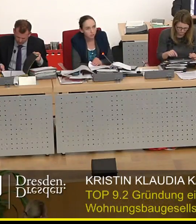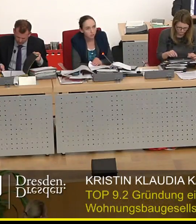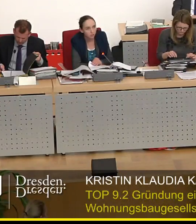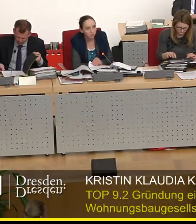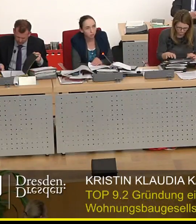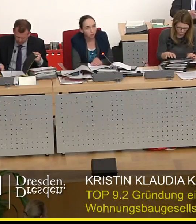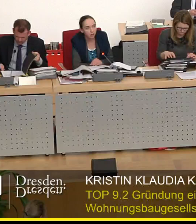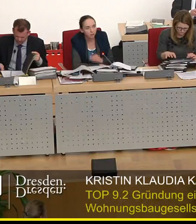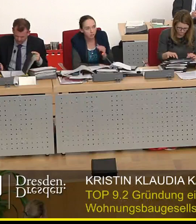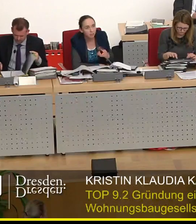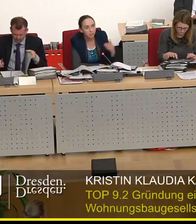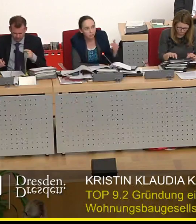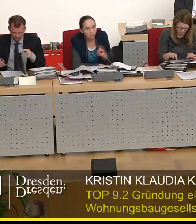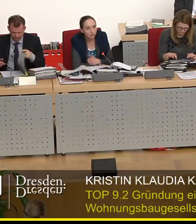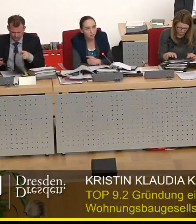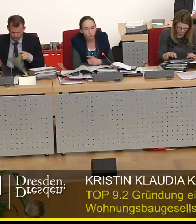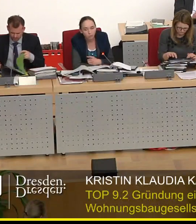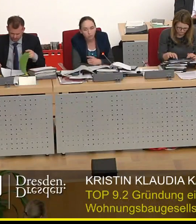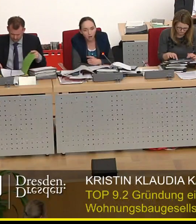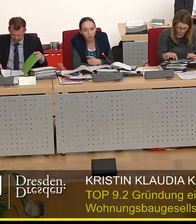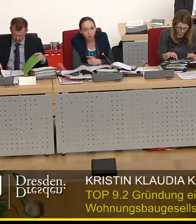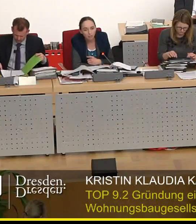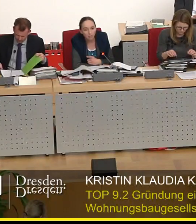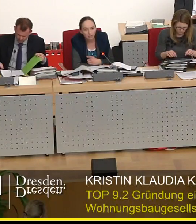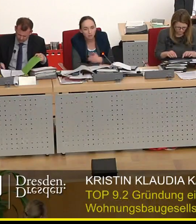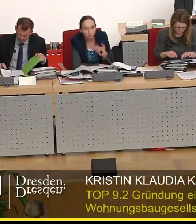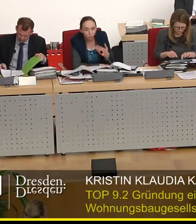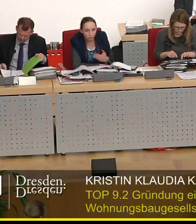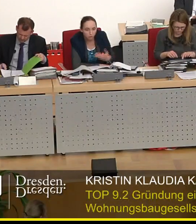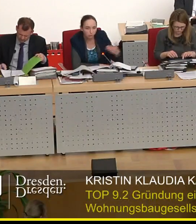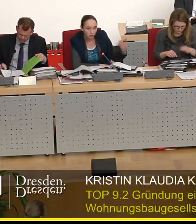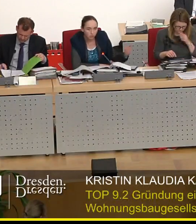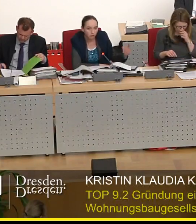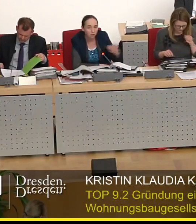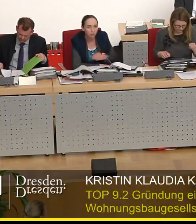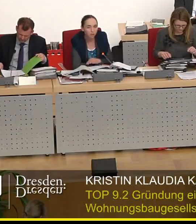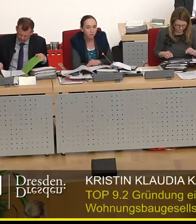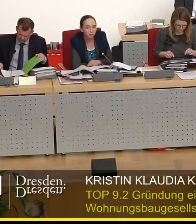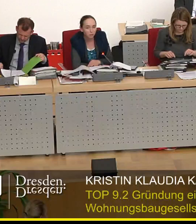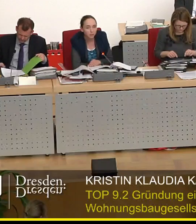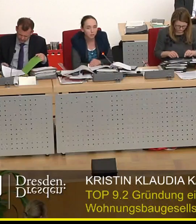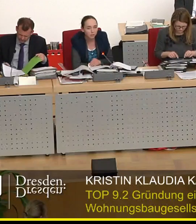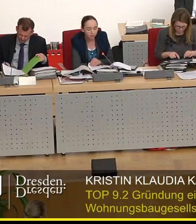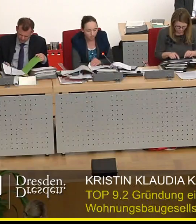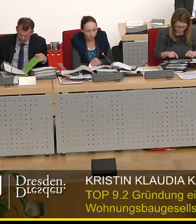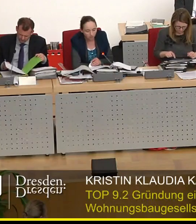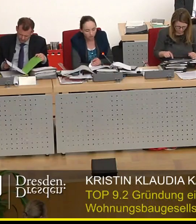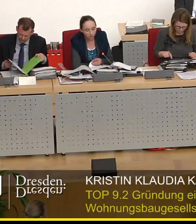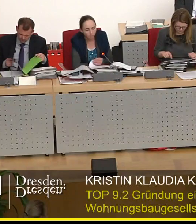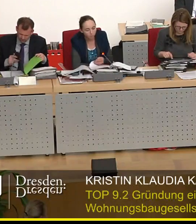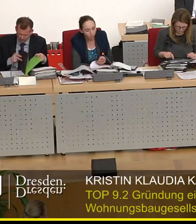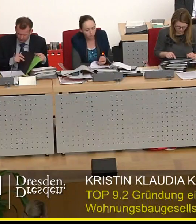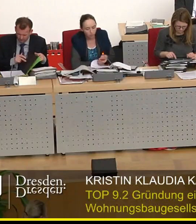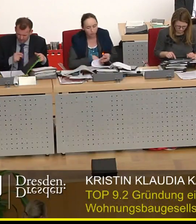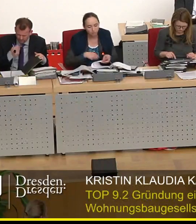das ist ein Thema in der Vorlage, die mindestens 15 Jahre beinhalten muss, gilt auch für andere Unternehmen, die